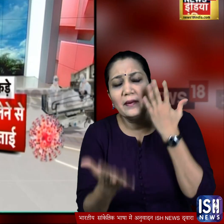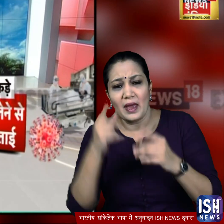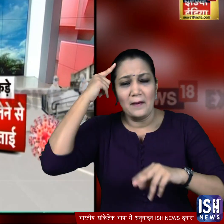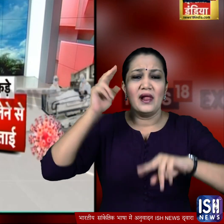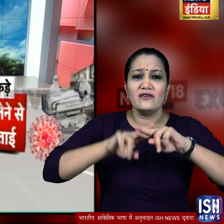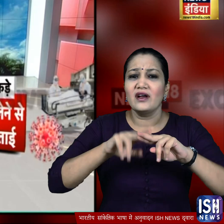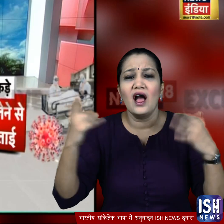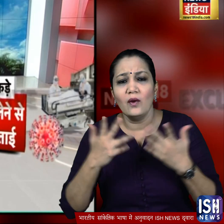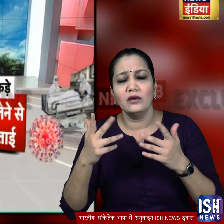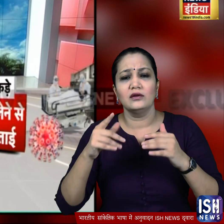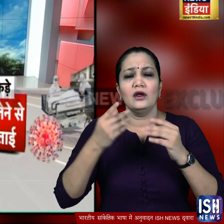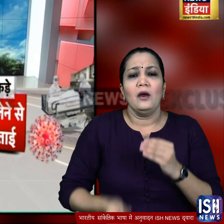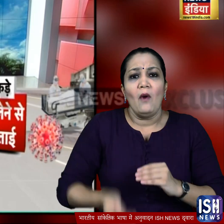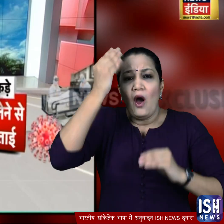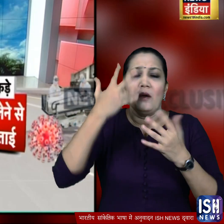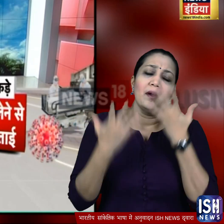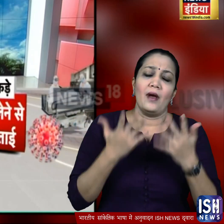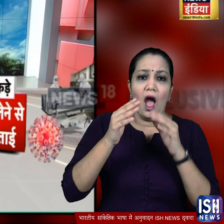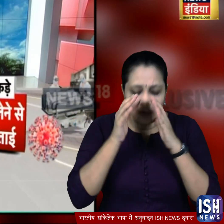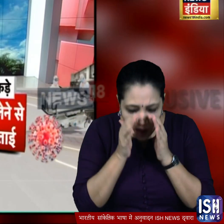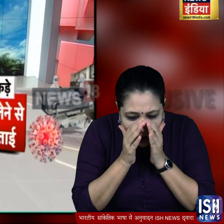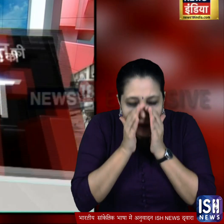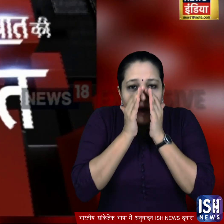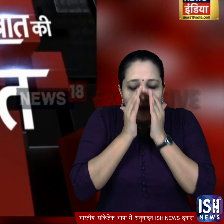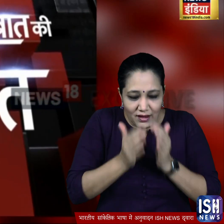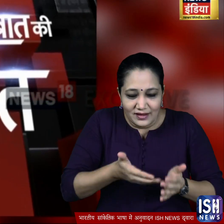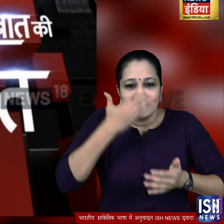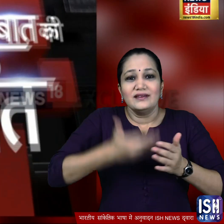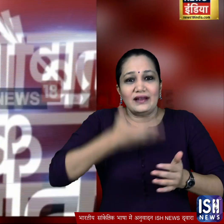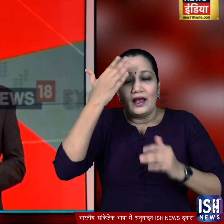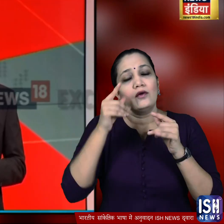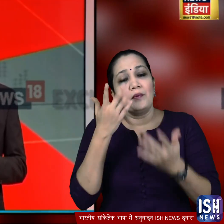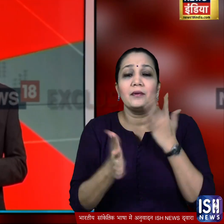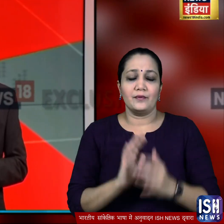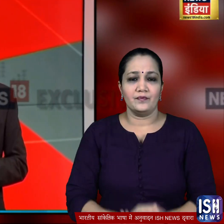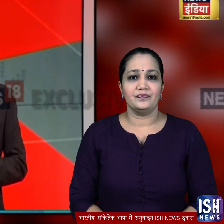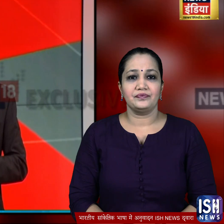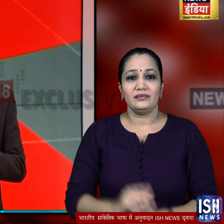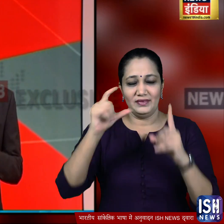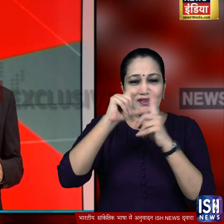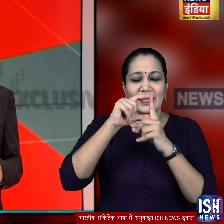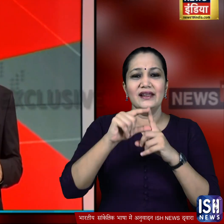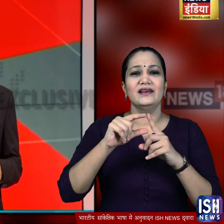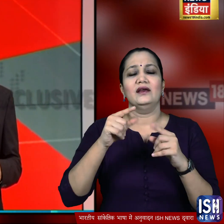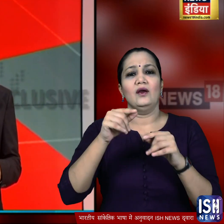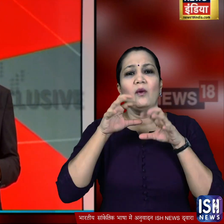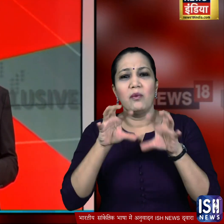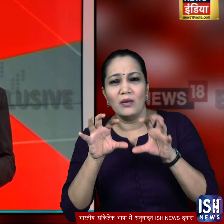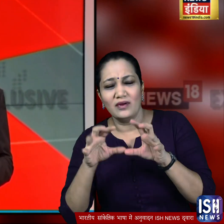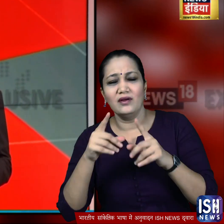ब्लाक फंगस का कारण ज्यादा मात्रा में भाप लेना भी हो सकता है डिली में पालतू कुट्टे को घुबारों के सहरे आस्मान में उड़ाने